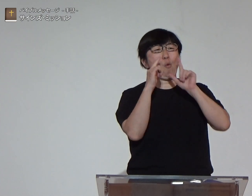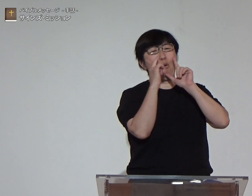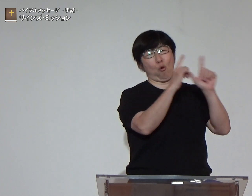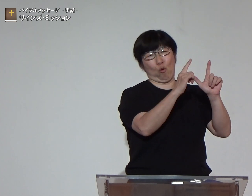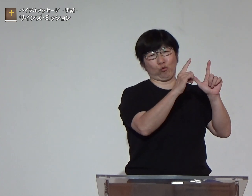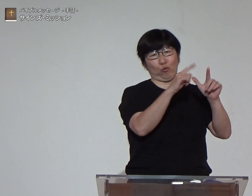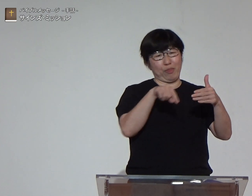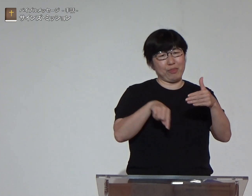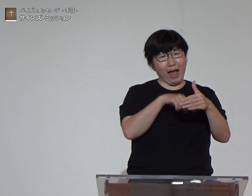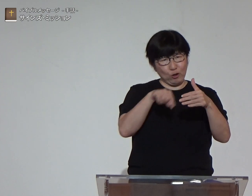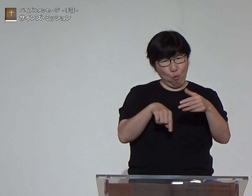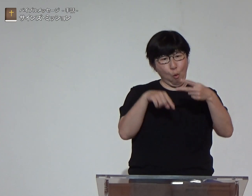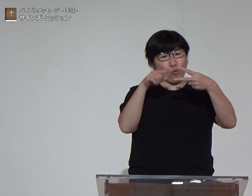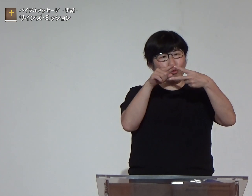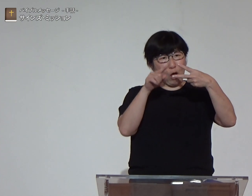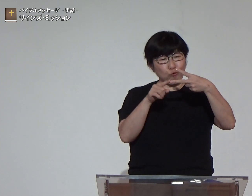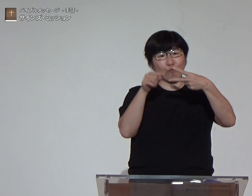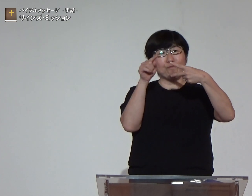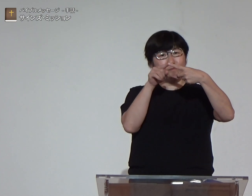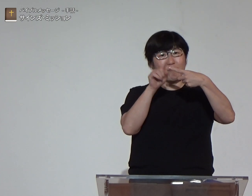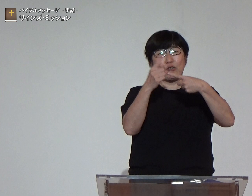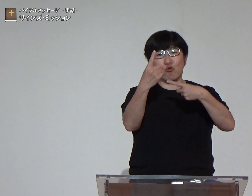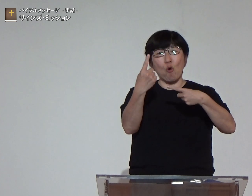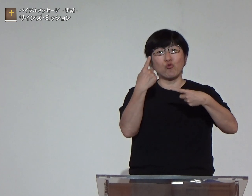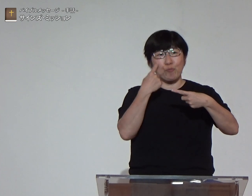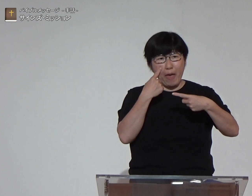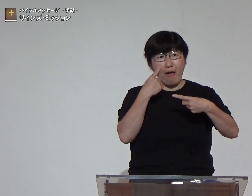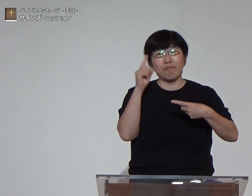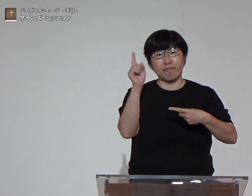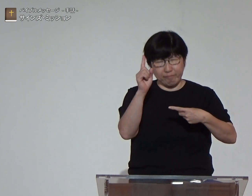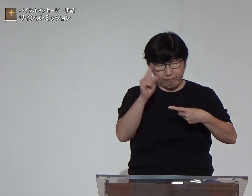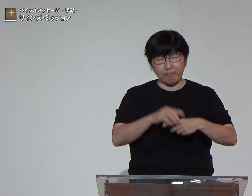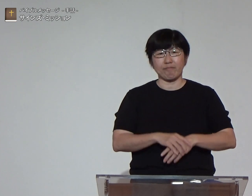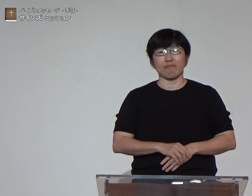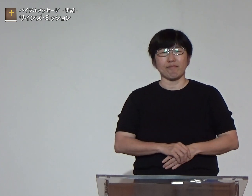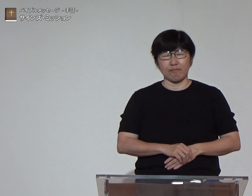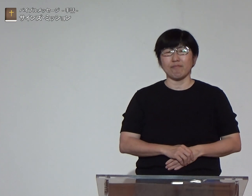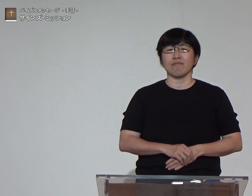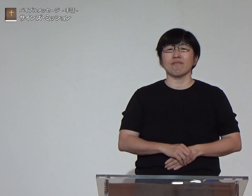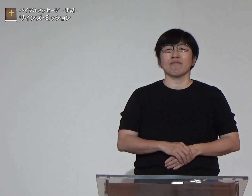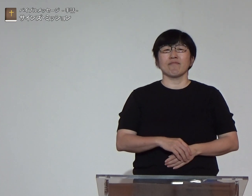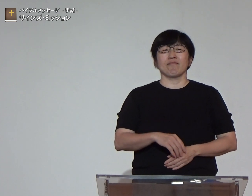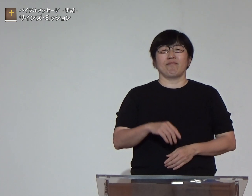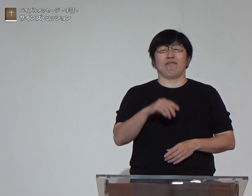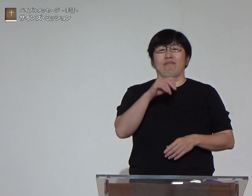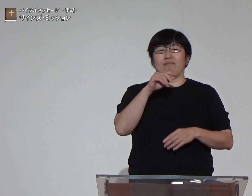イエス様に報告をしました2つのことですそのうちの1つ目は